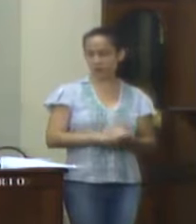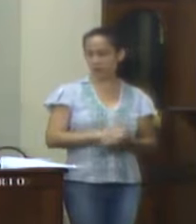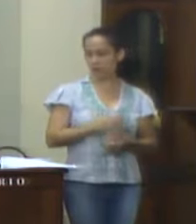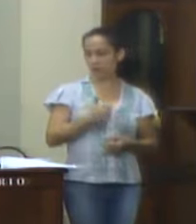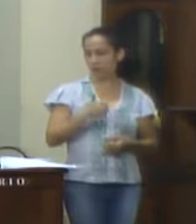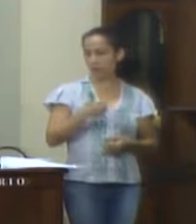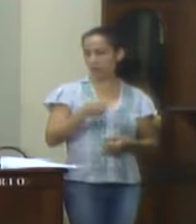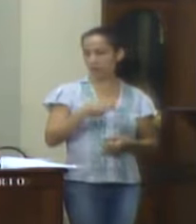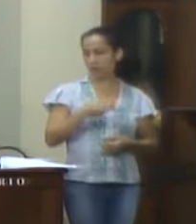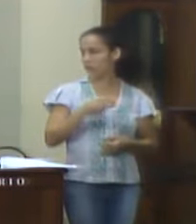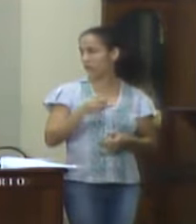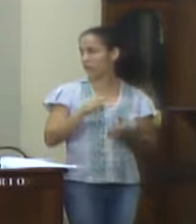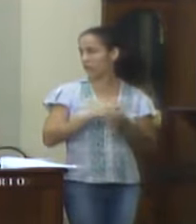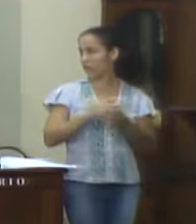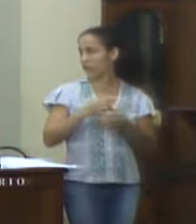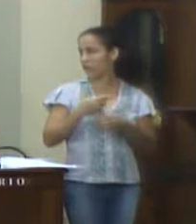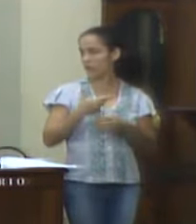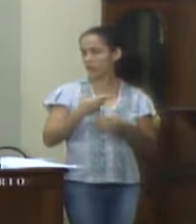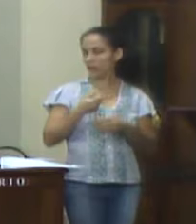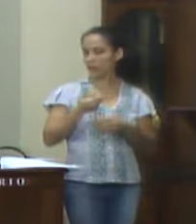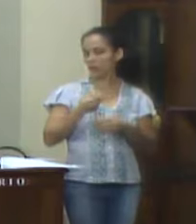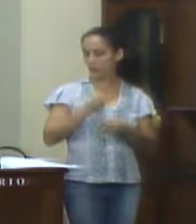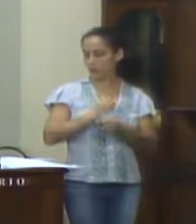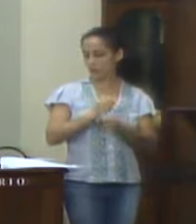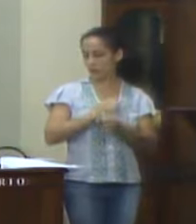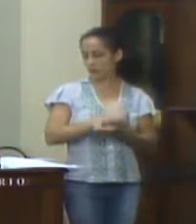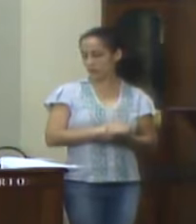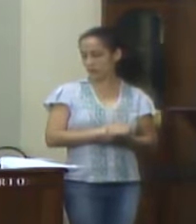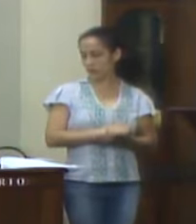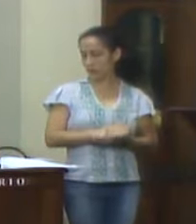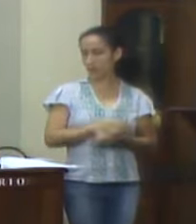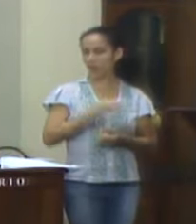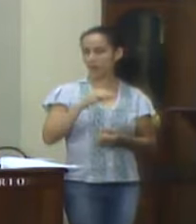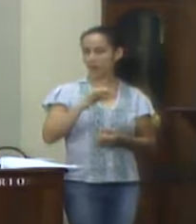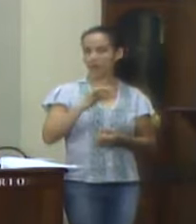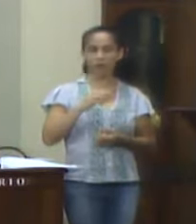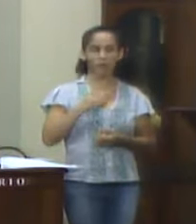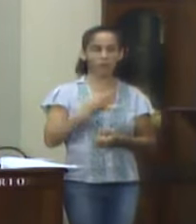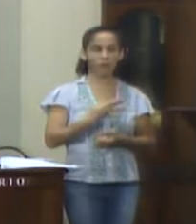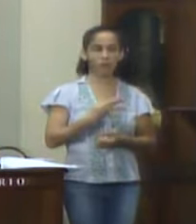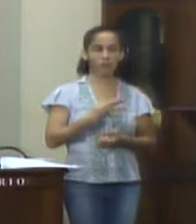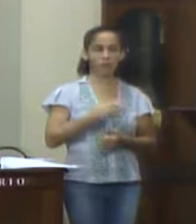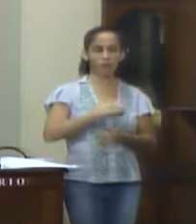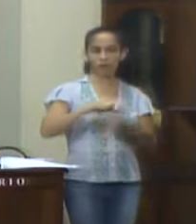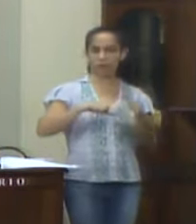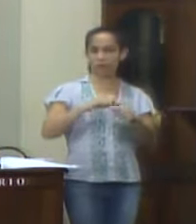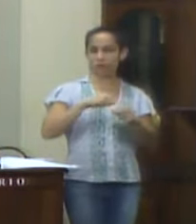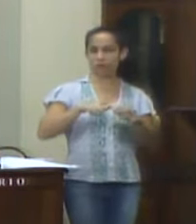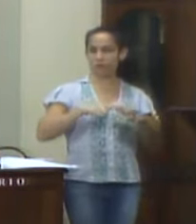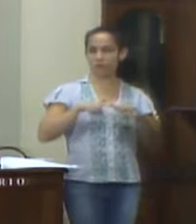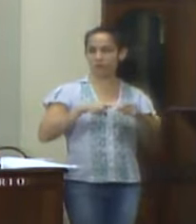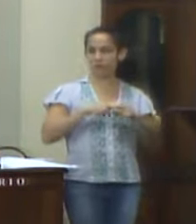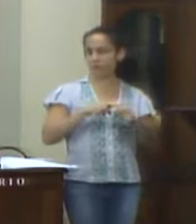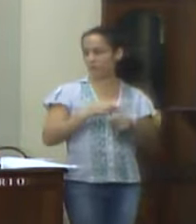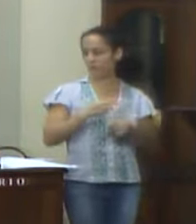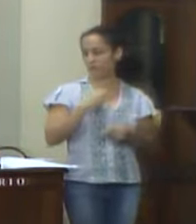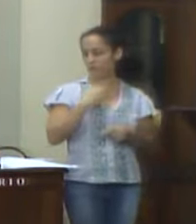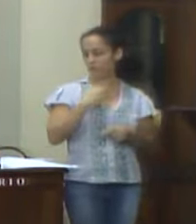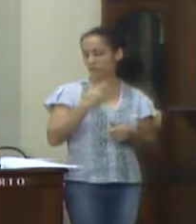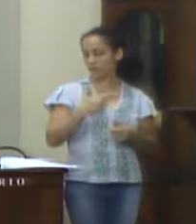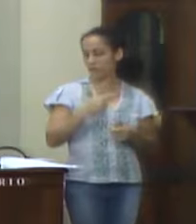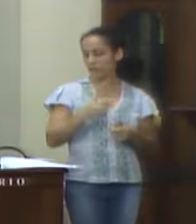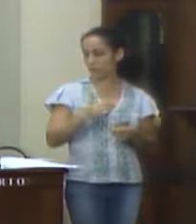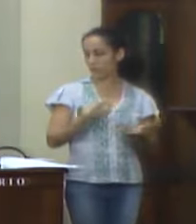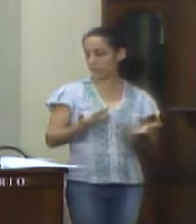dezembro de 2018, vereador professor Rafael. Emenda número 4. Fica alterada no programa de trabalho que não consta